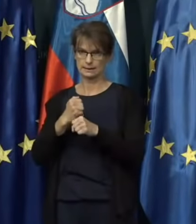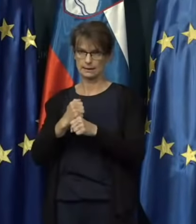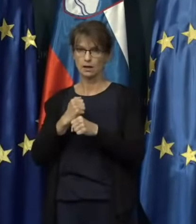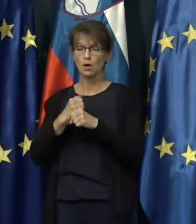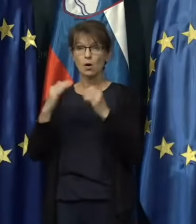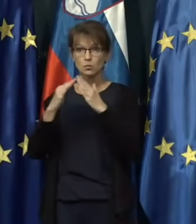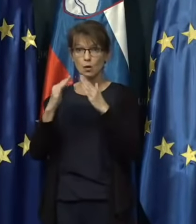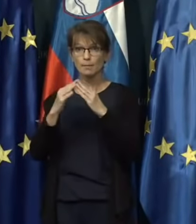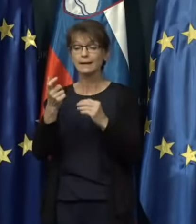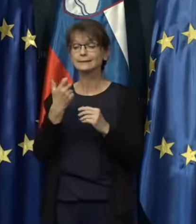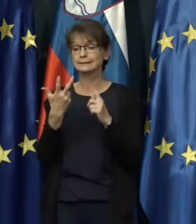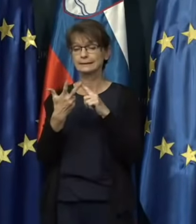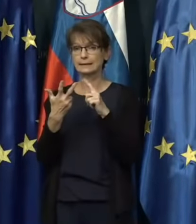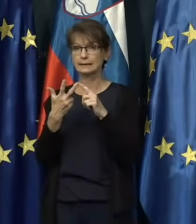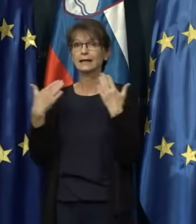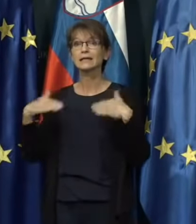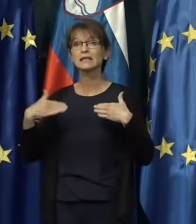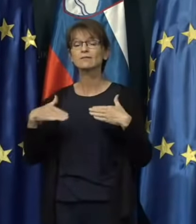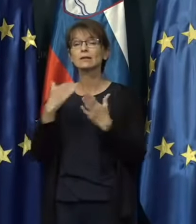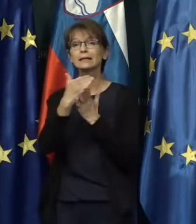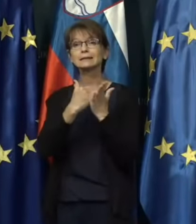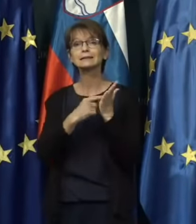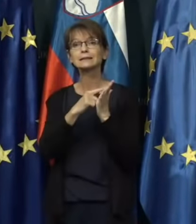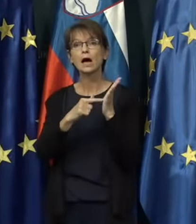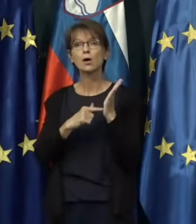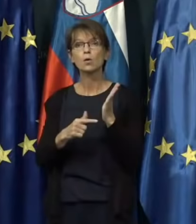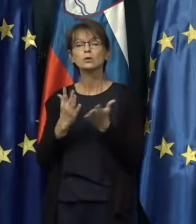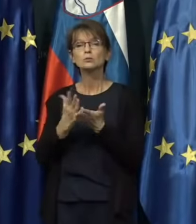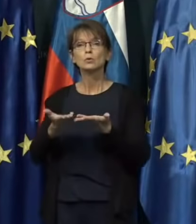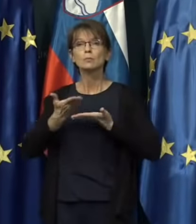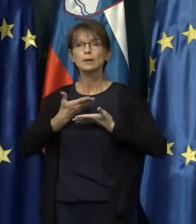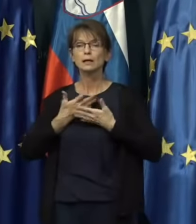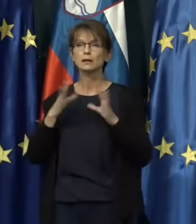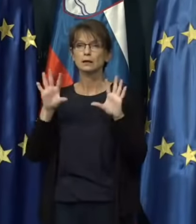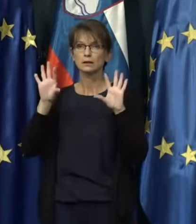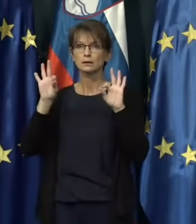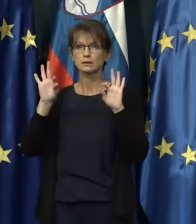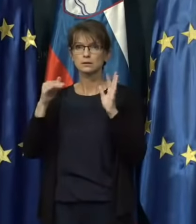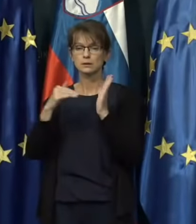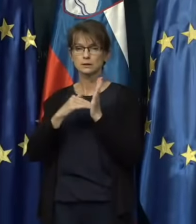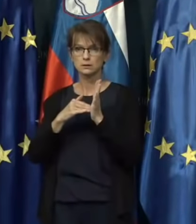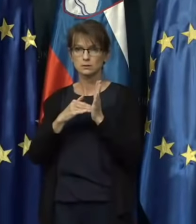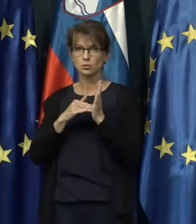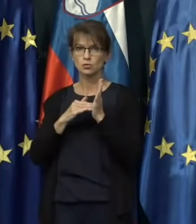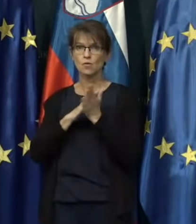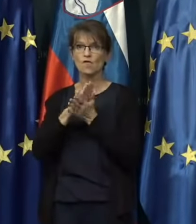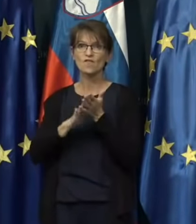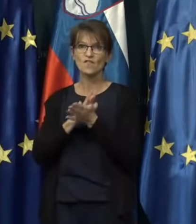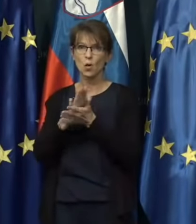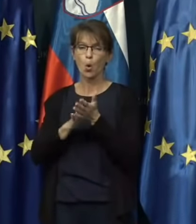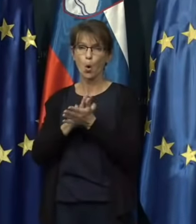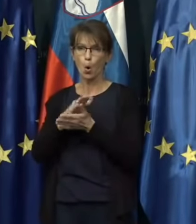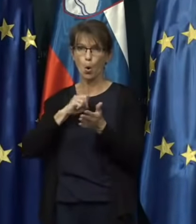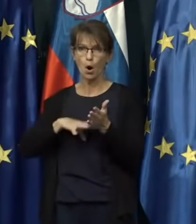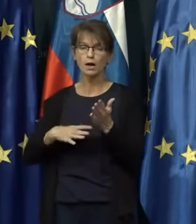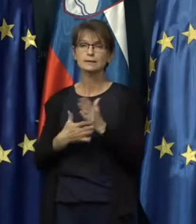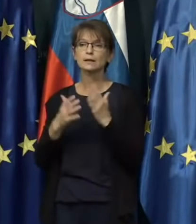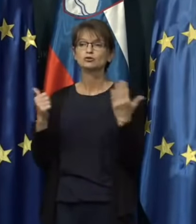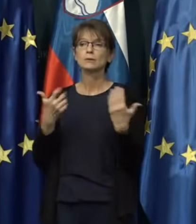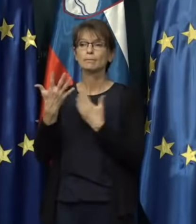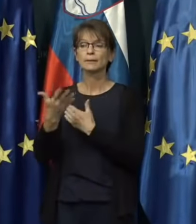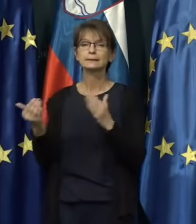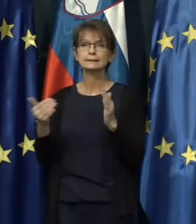iz tretjega interventnega zakona prejeli dobrih 10 tisoč vlok za preko 56